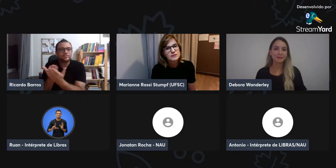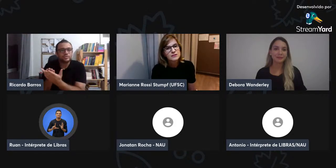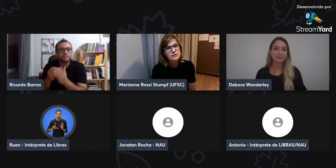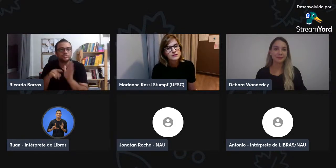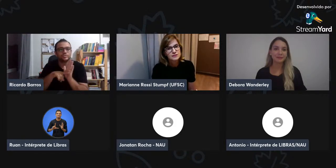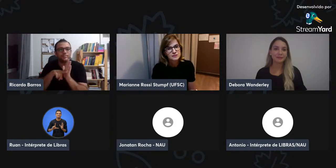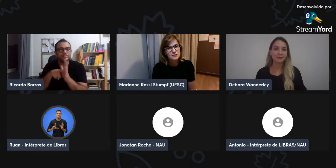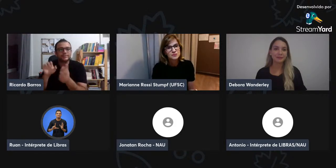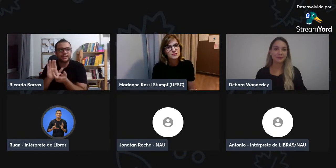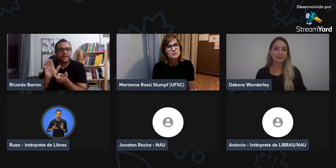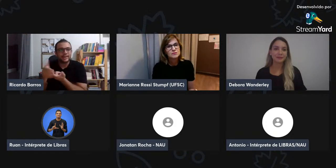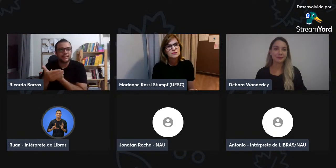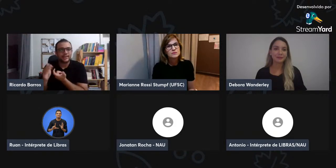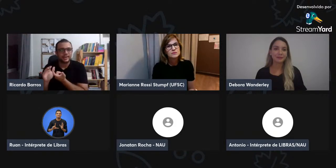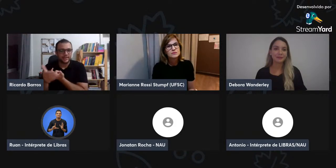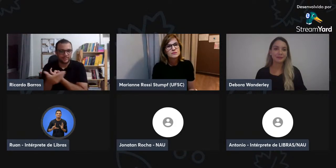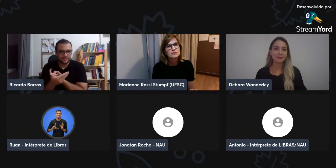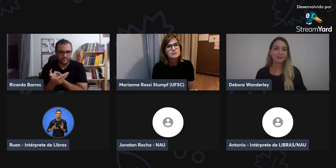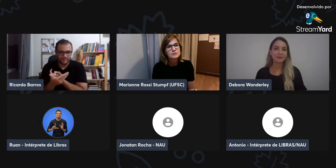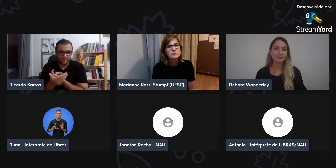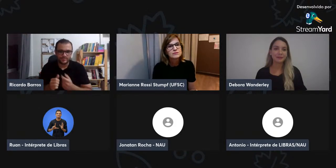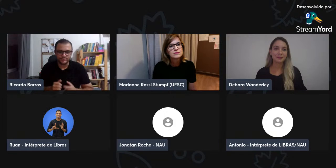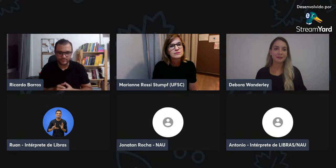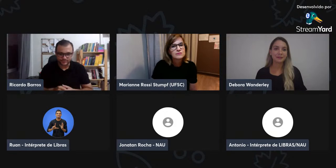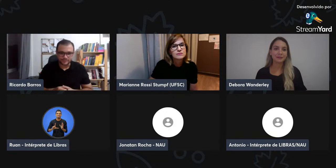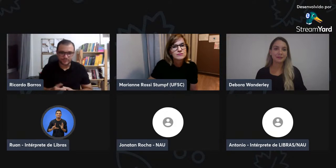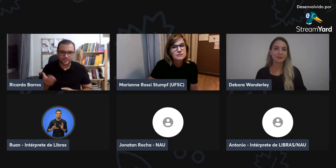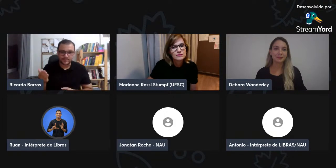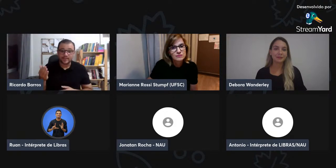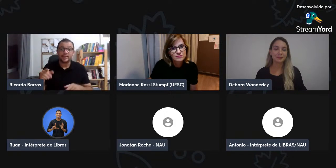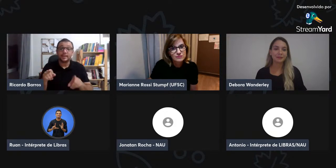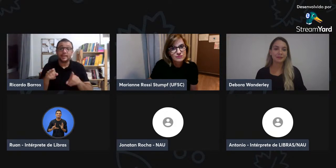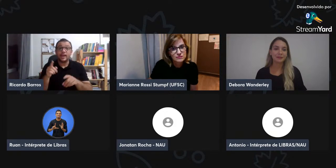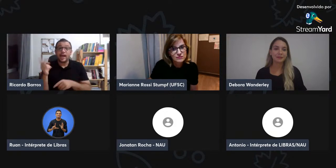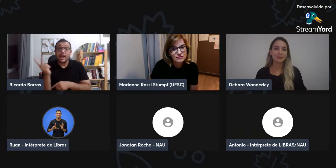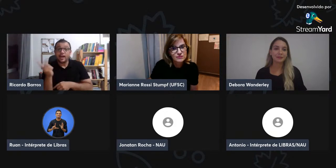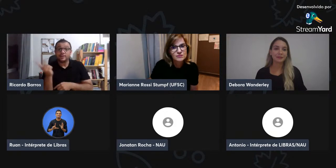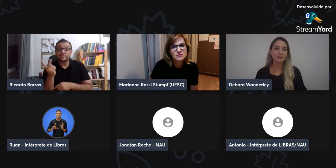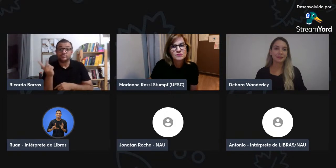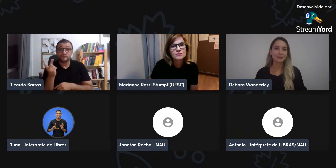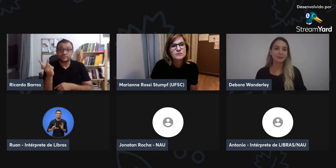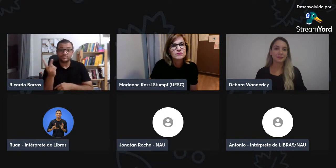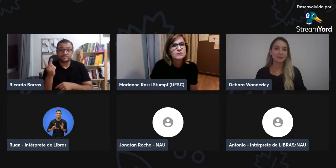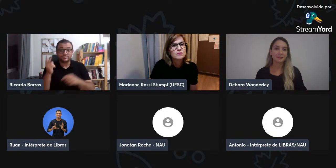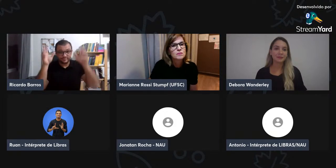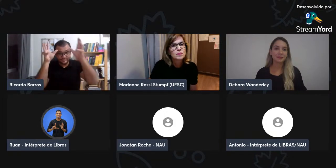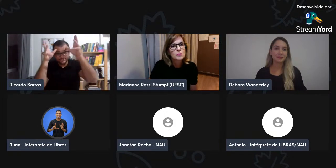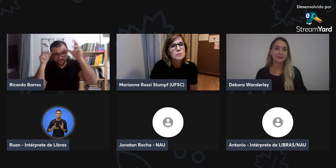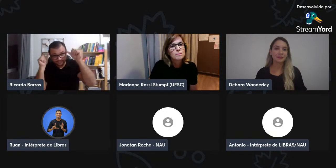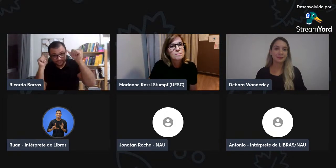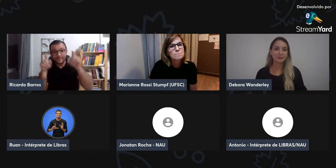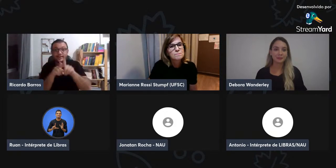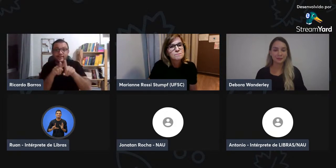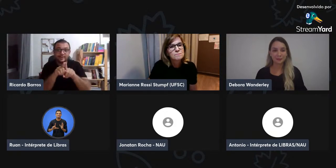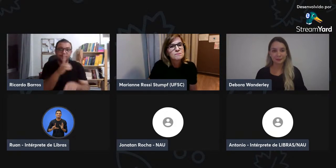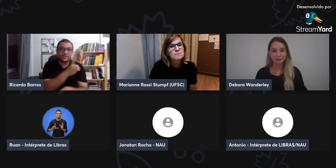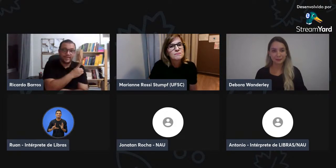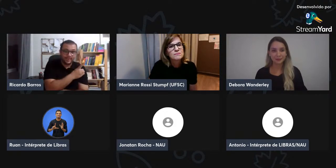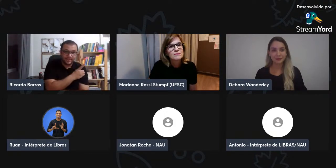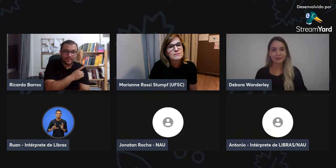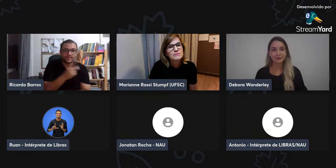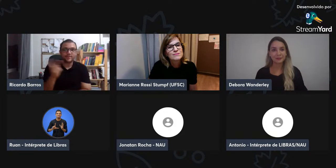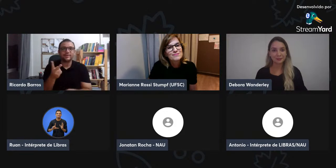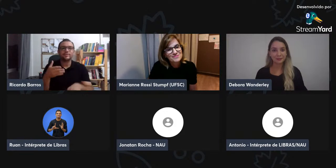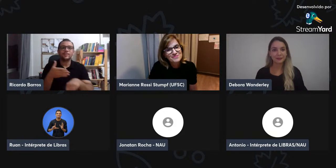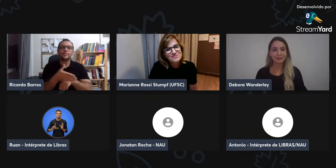Ela é especialista na área da terminologia e também em signwriting. E as duas professoras, a